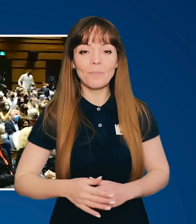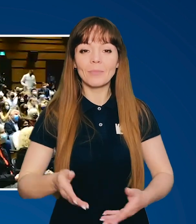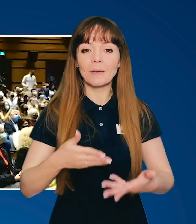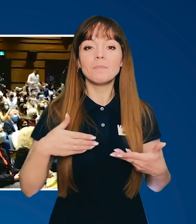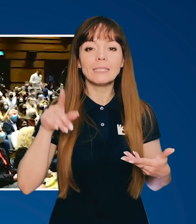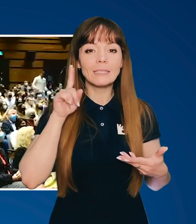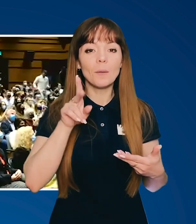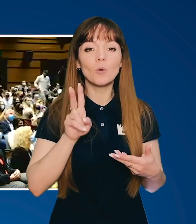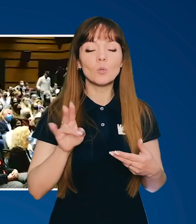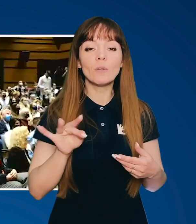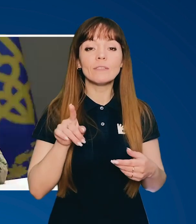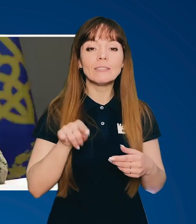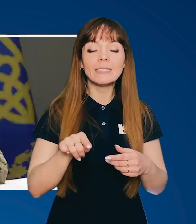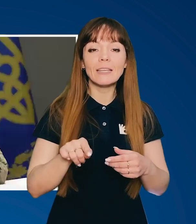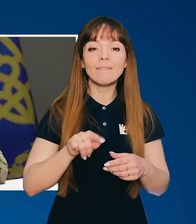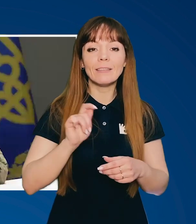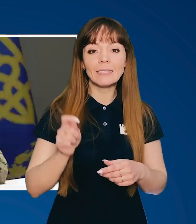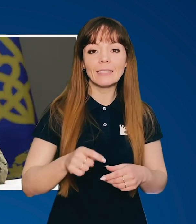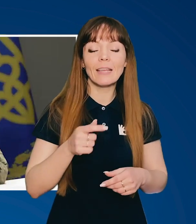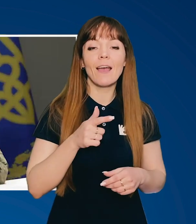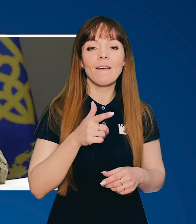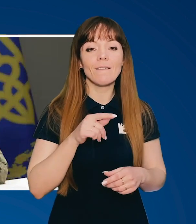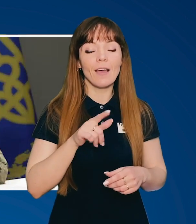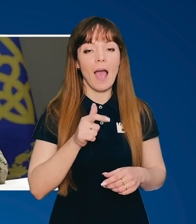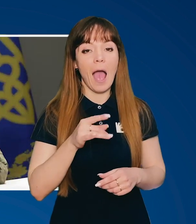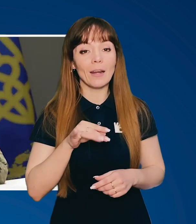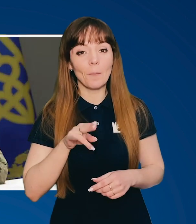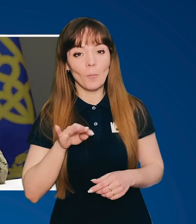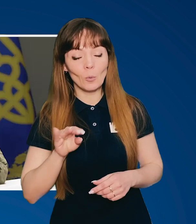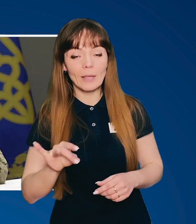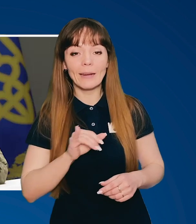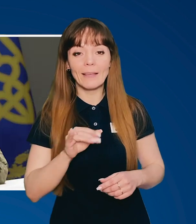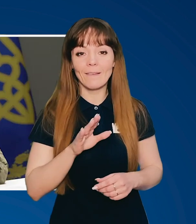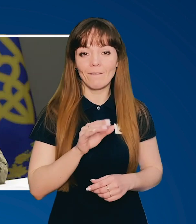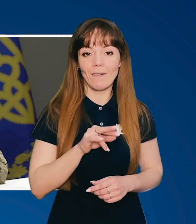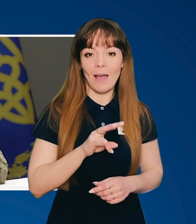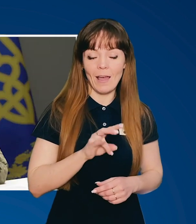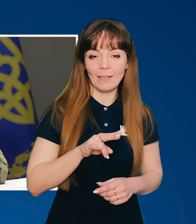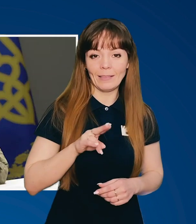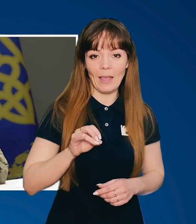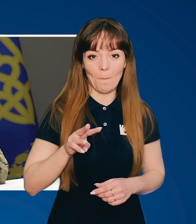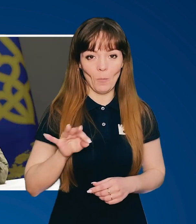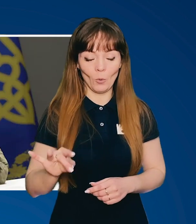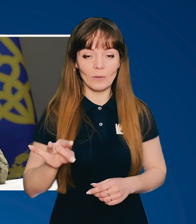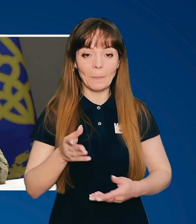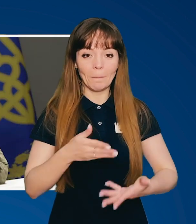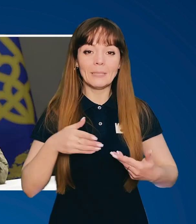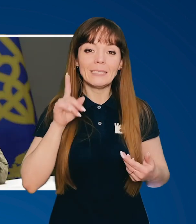Ми знаємо, хто в цій війні Валандамор і хто Гаррі Поттер. Тож ми знаємо, чим закінчиться ця війна.